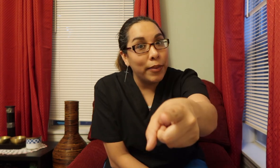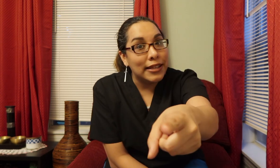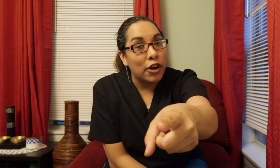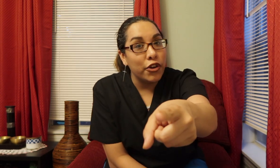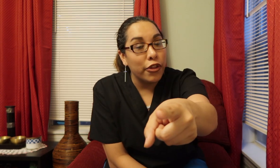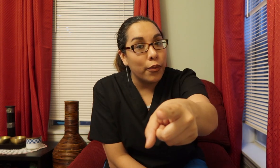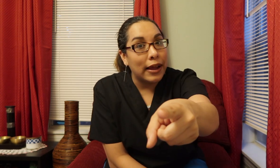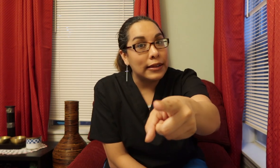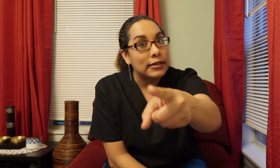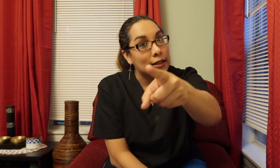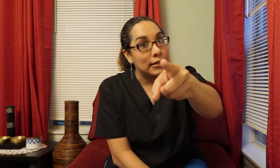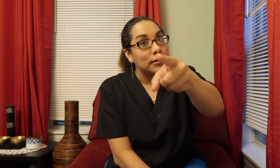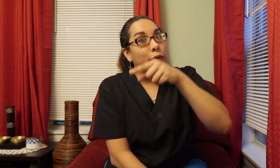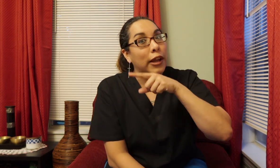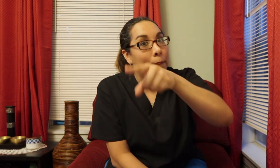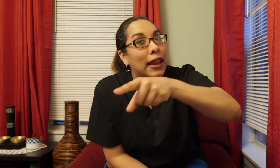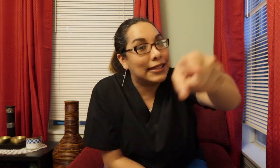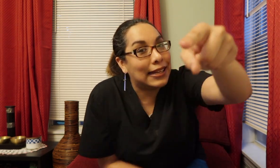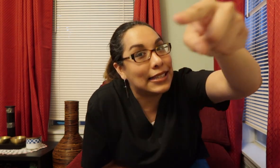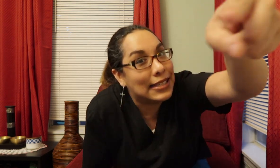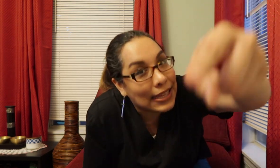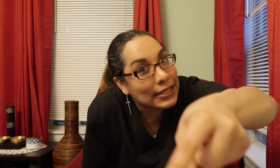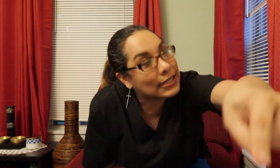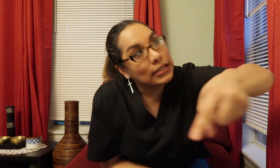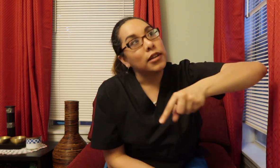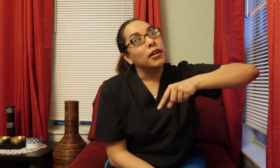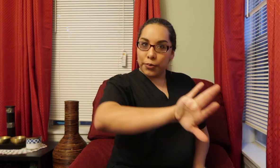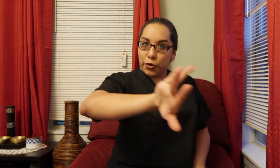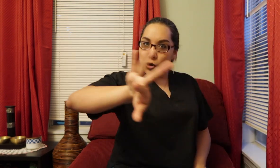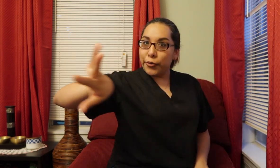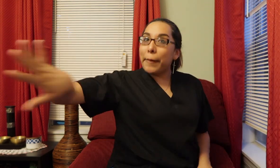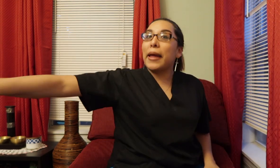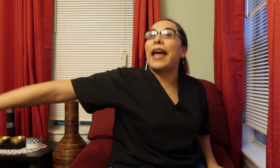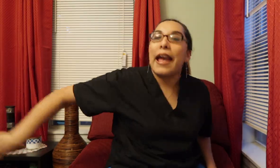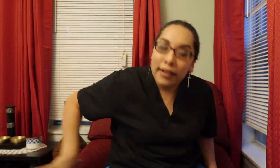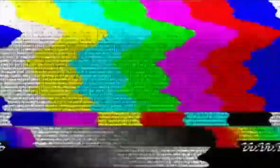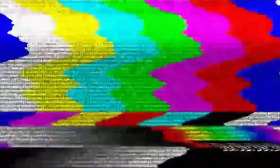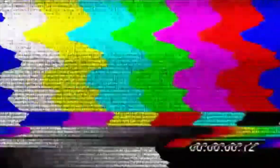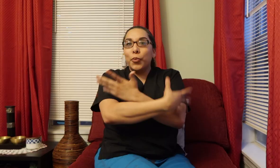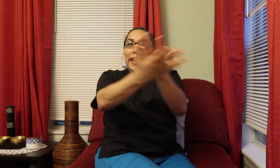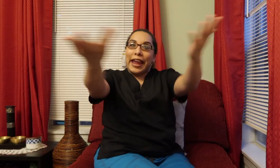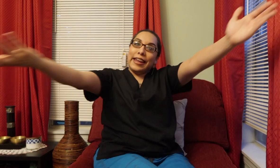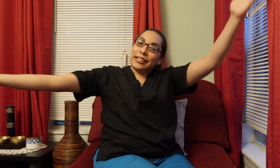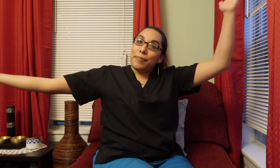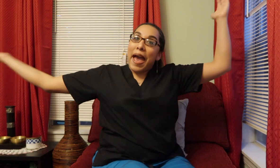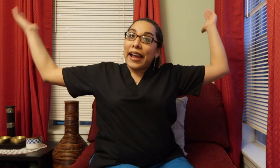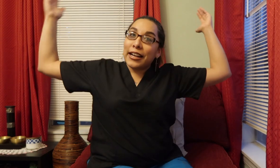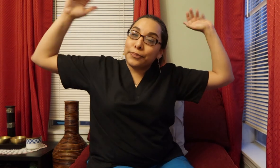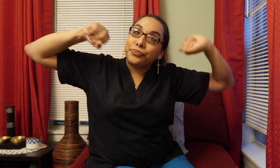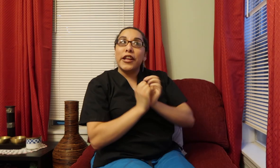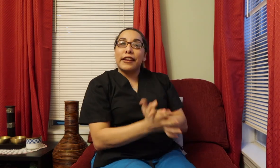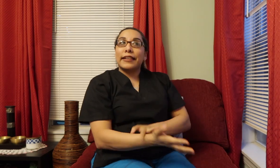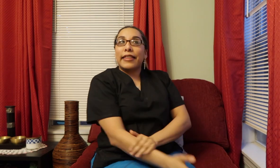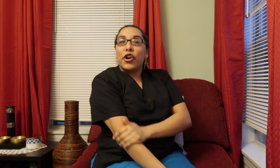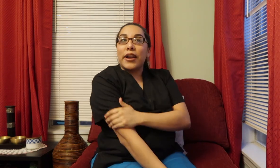nobody tell you otherwise Just bring politics into this Remove right past that Scooby gang is back When they rescataron